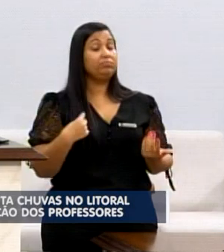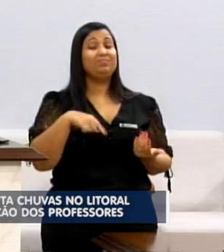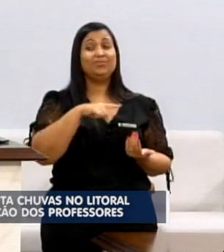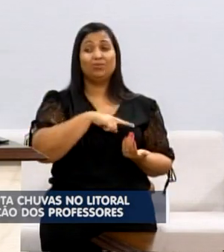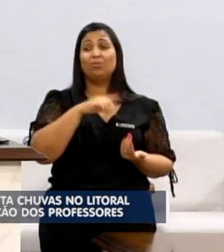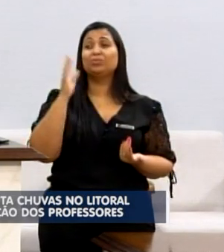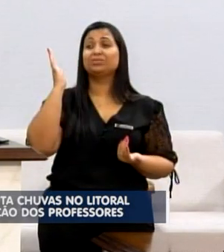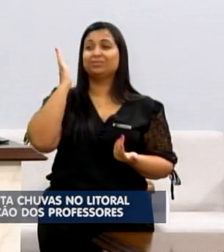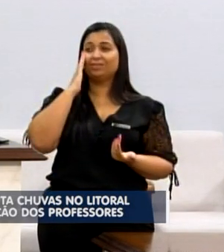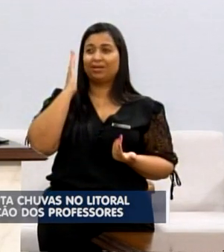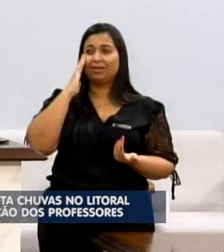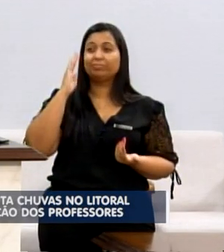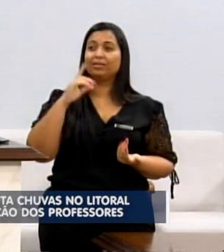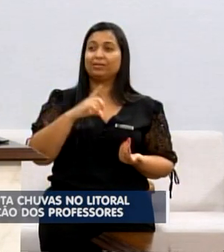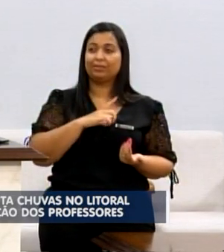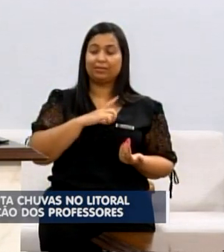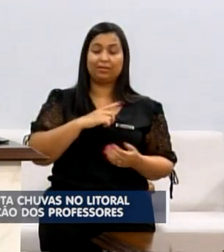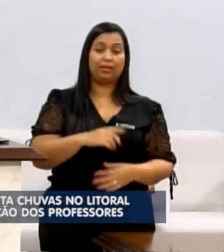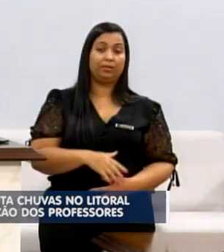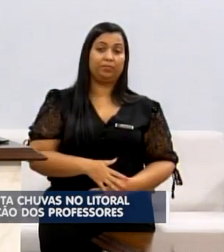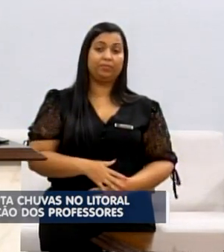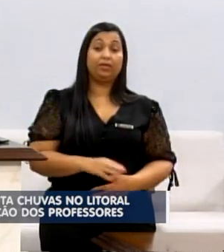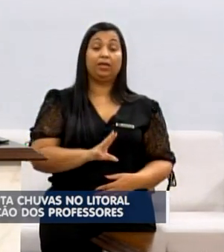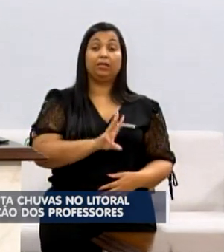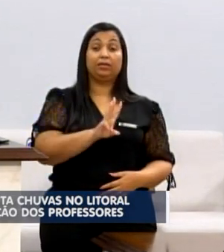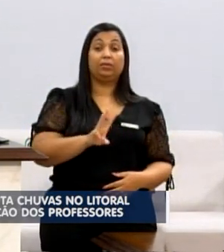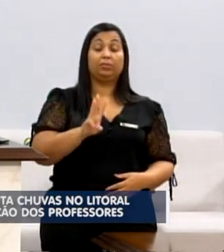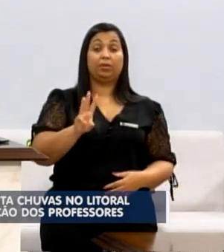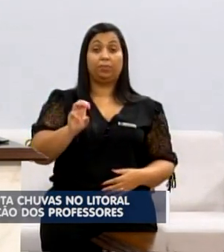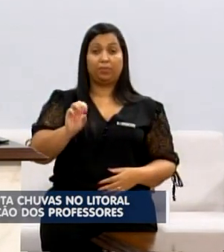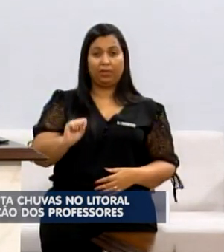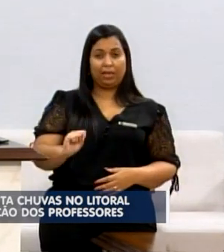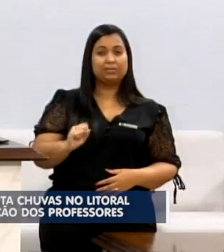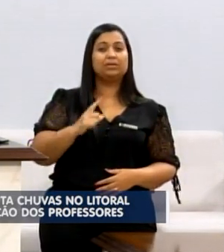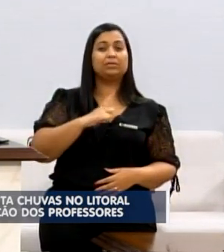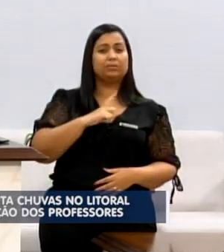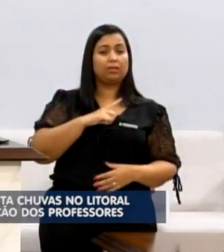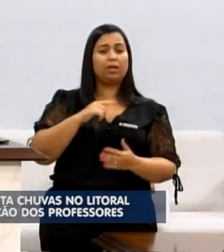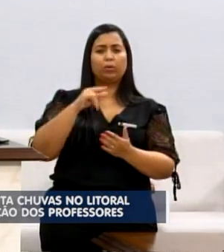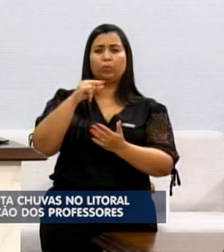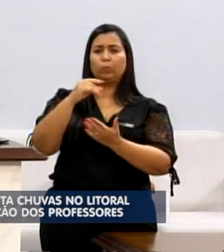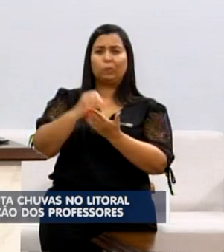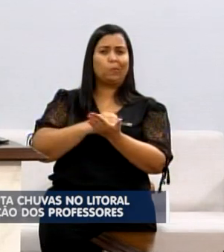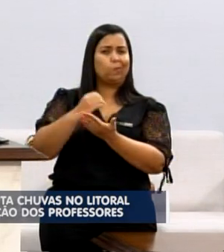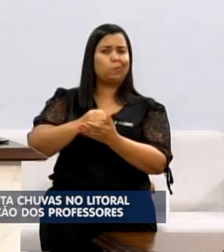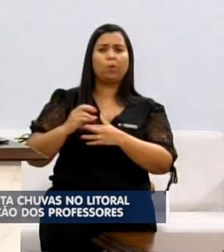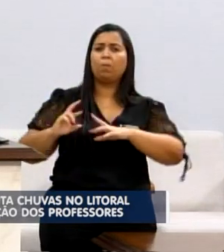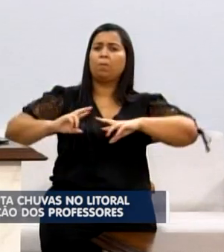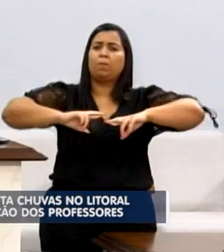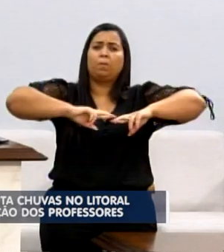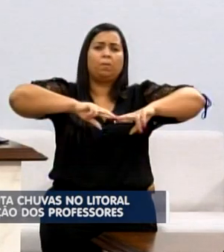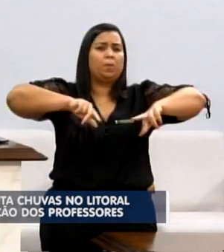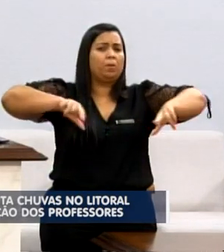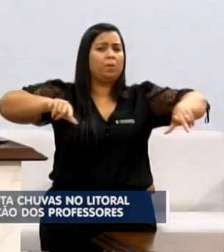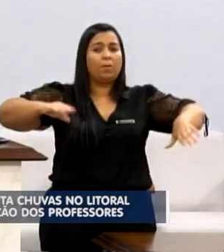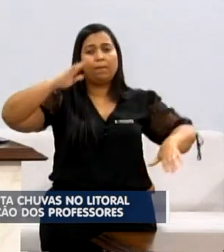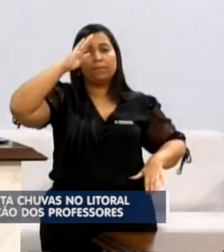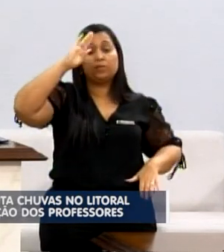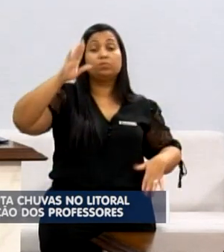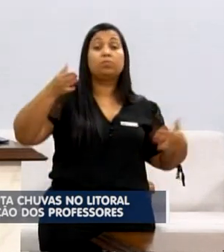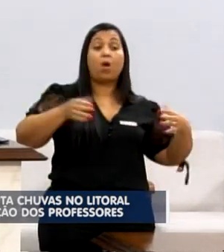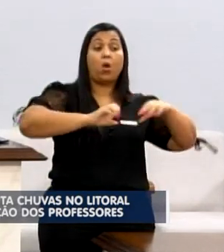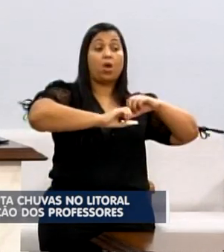tem, a WWS tem vários contratos, principalmente na educação e nos serviços gerais.